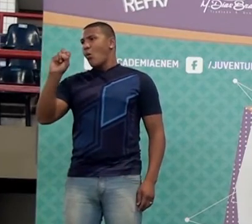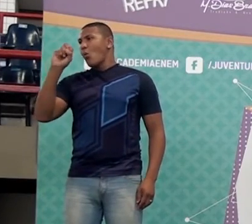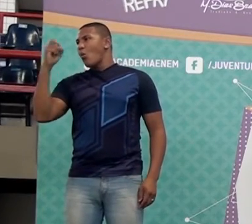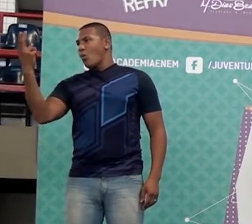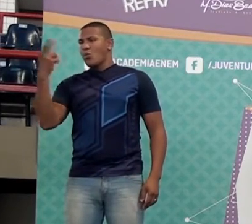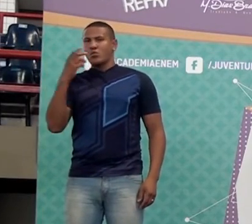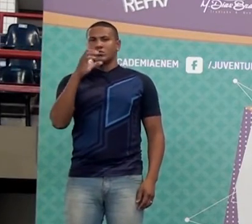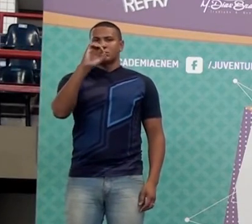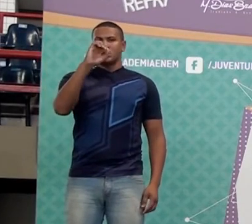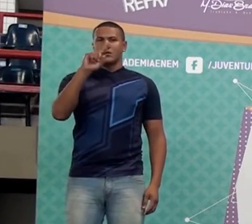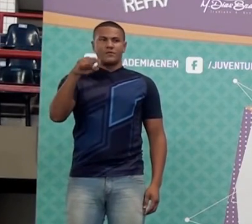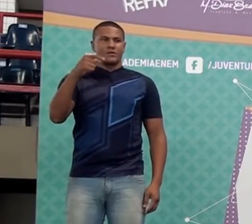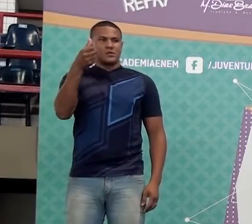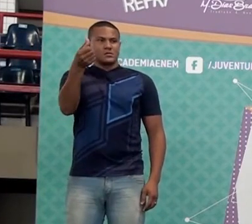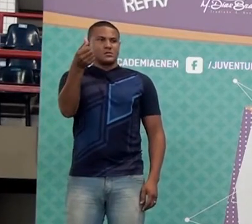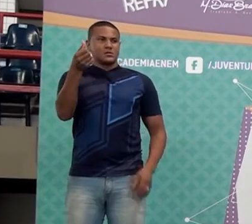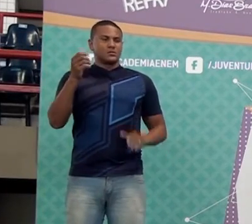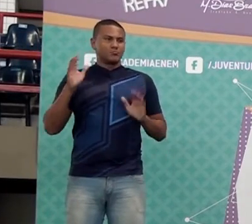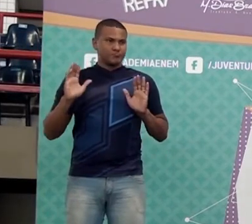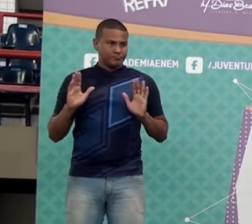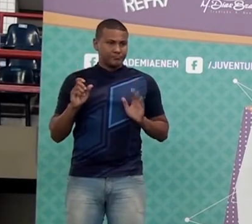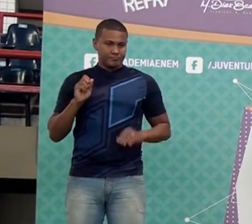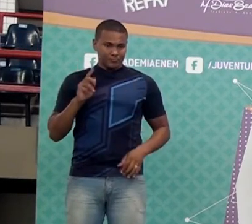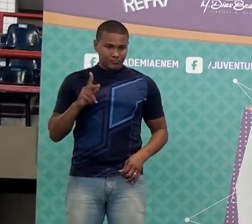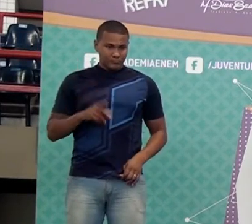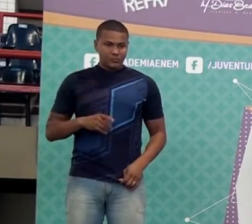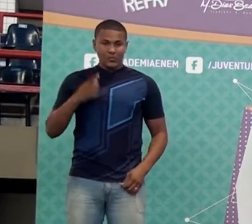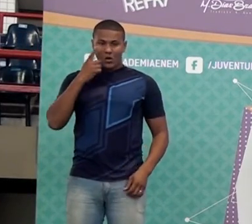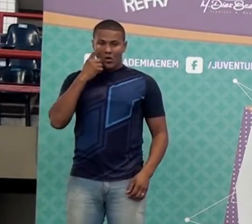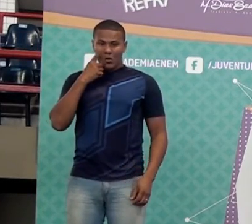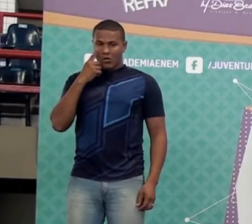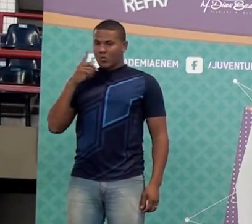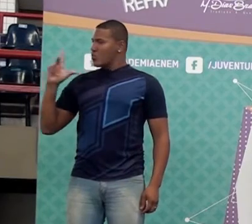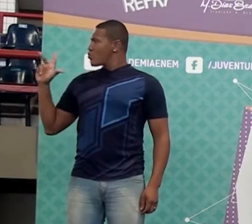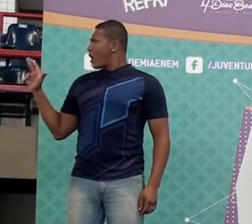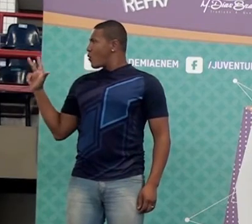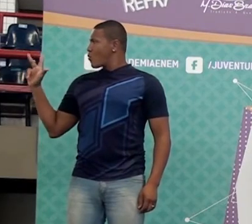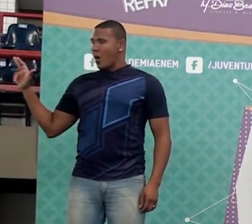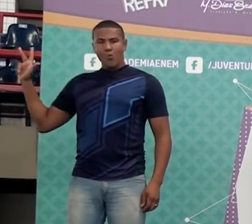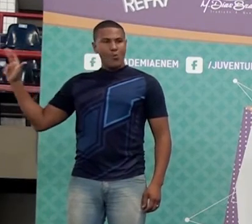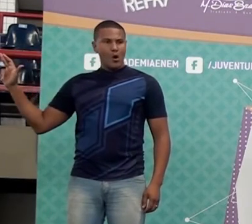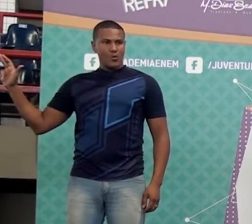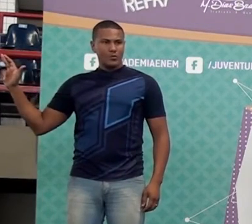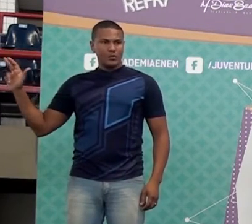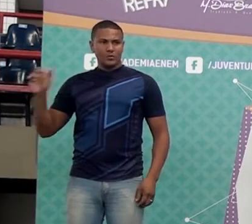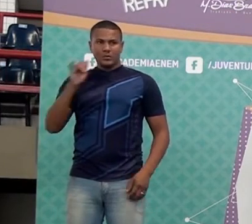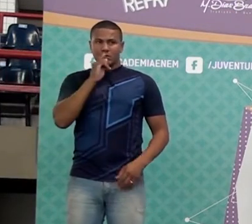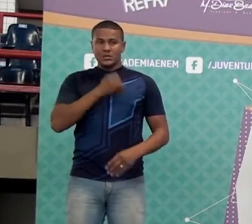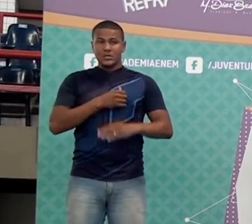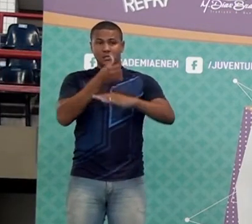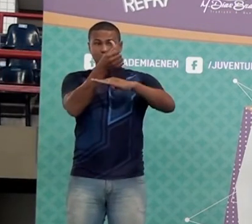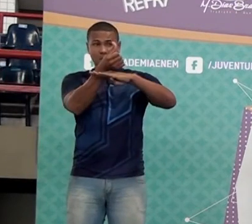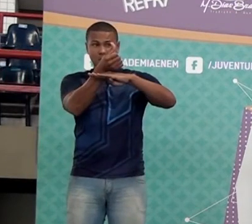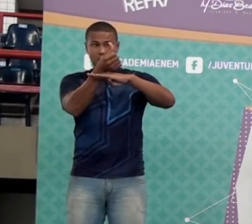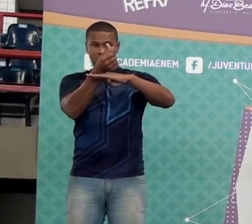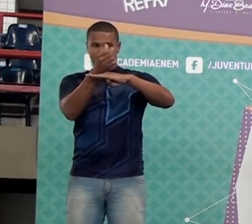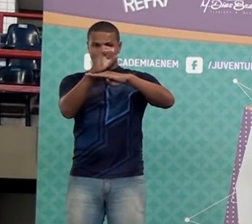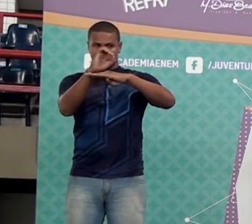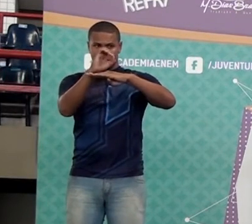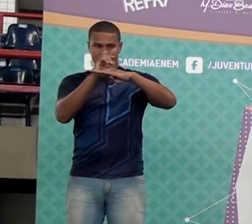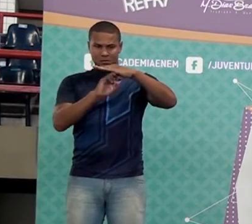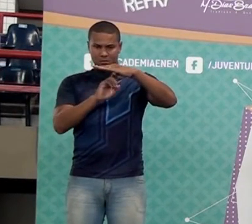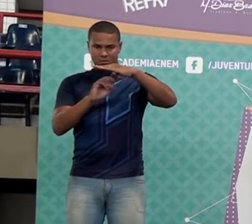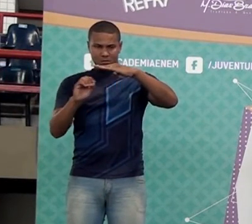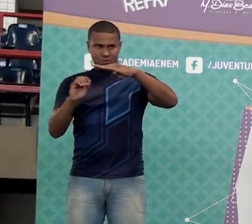Pessoal, então, 60% ou sessenta dividido por cem ou zero vírgula sessenta